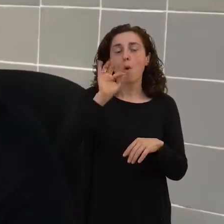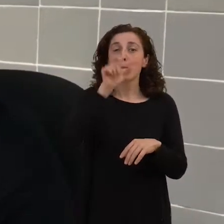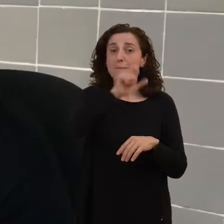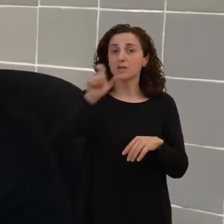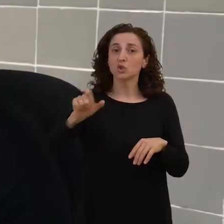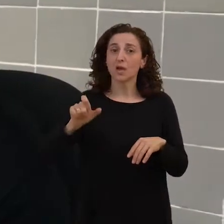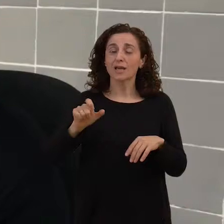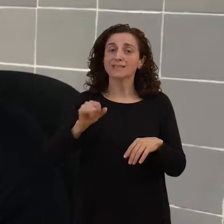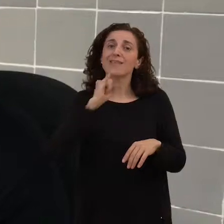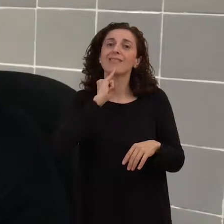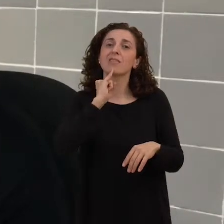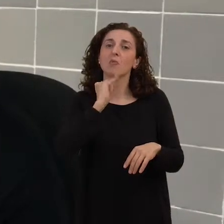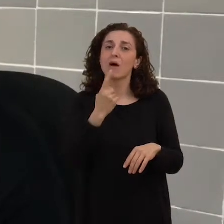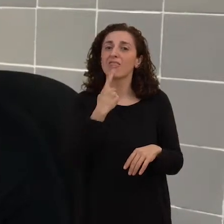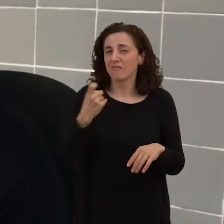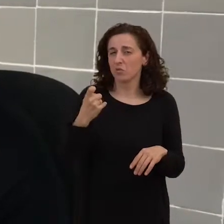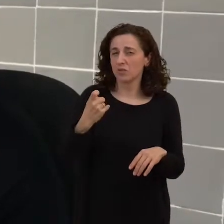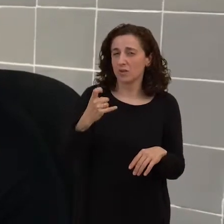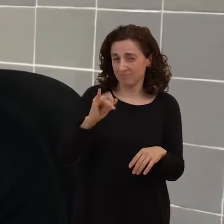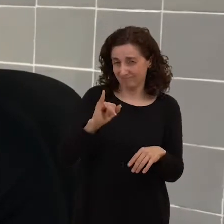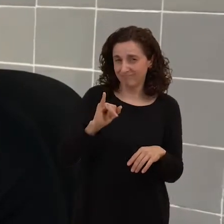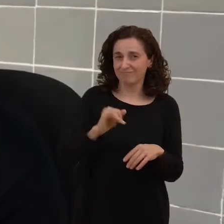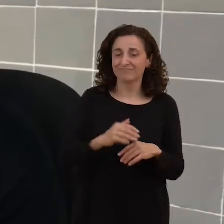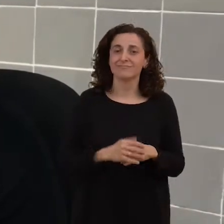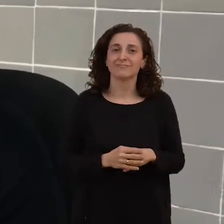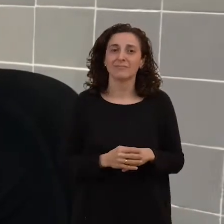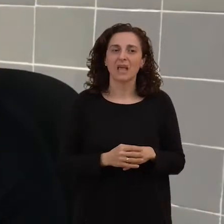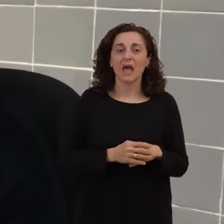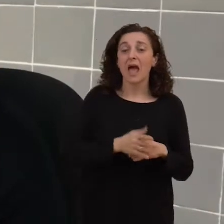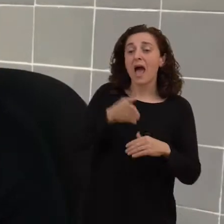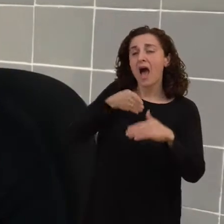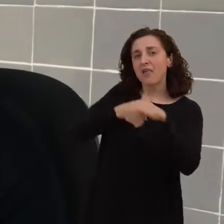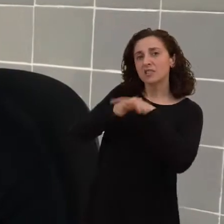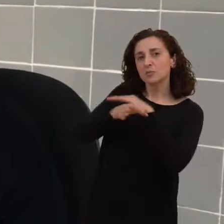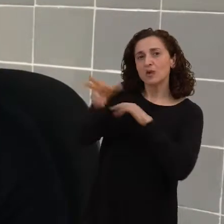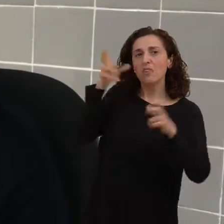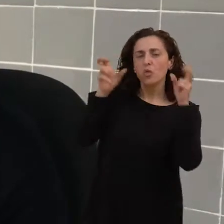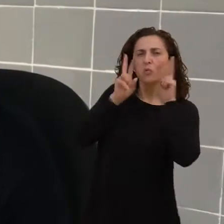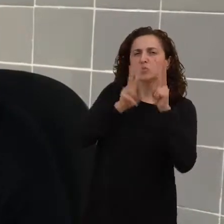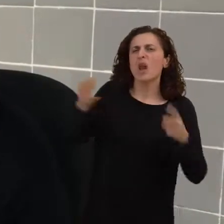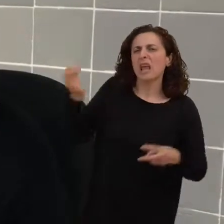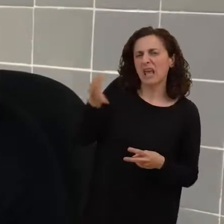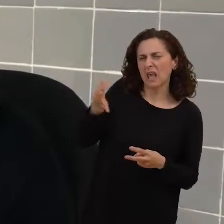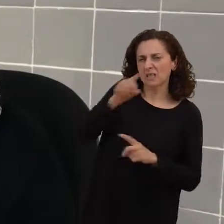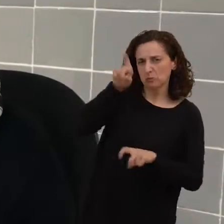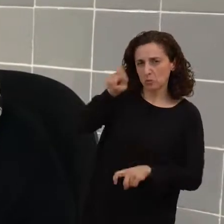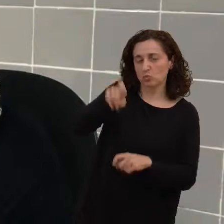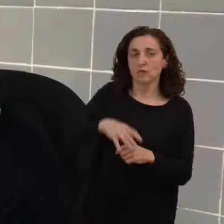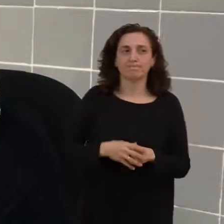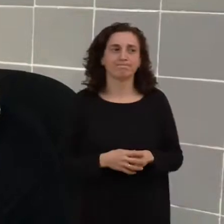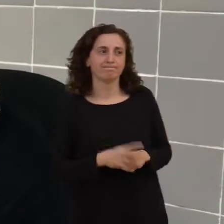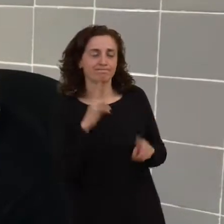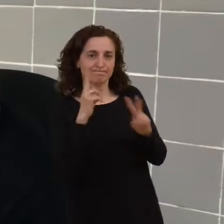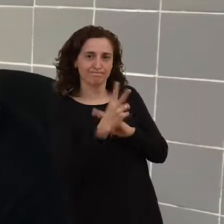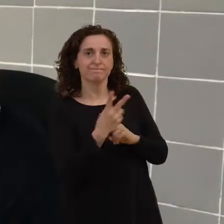dificultades del idioma. ¿Qué es la accesibilidad audiovisual? La accesibilidad audiovisual es